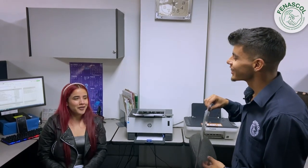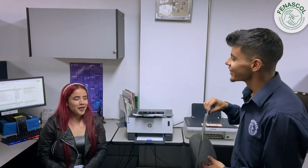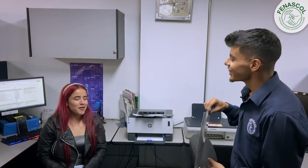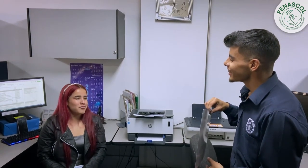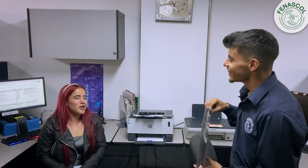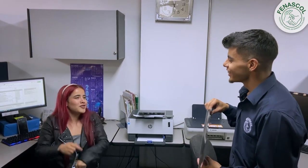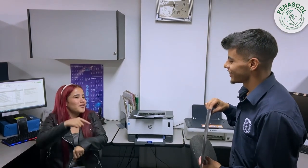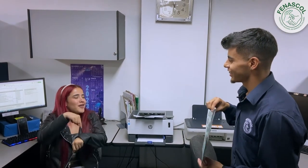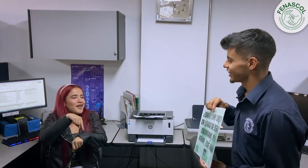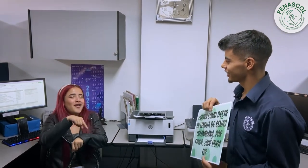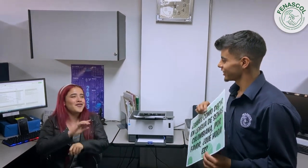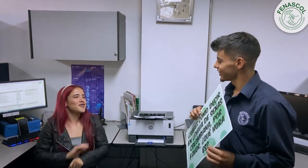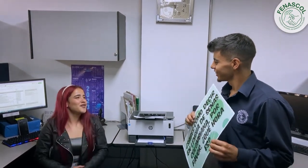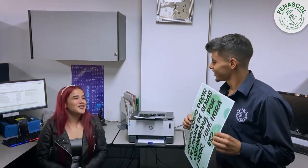Pues hora, no, no sé.